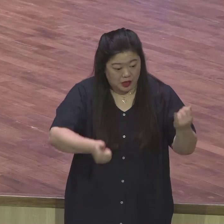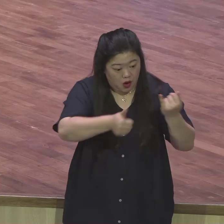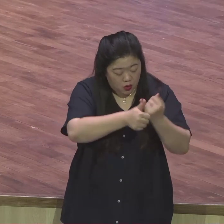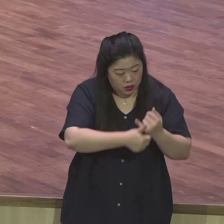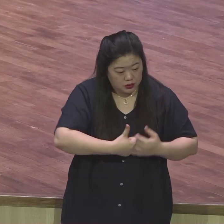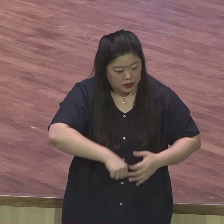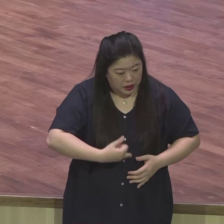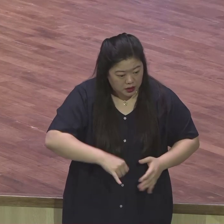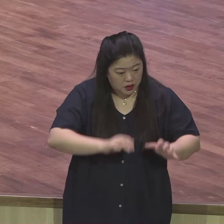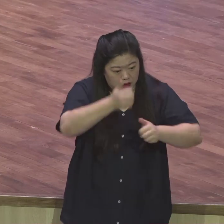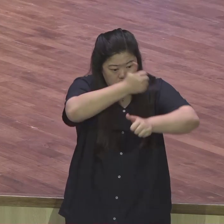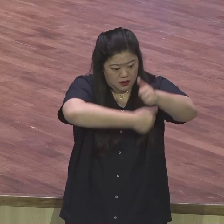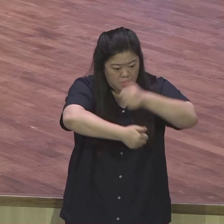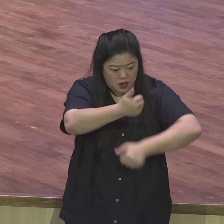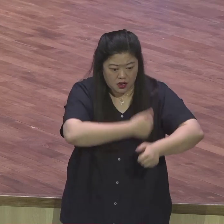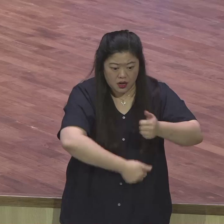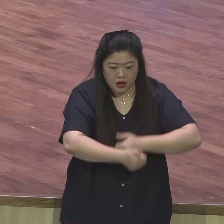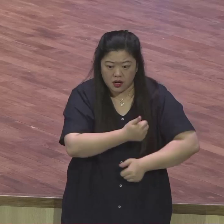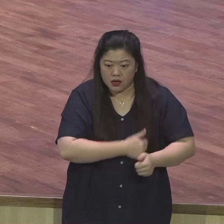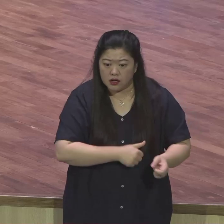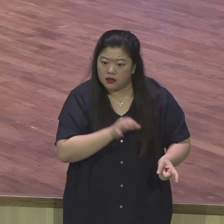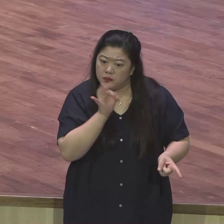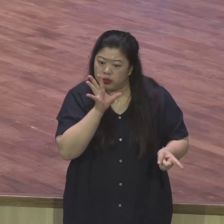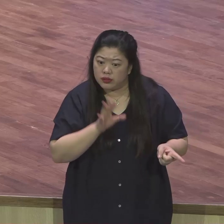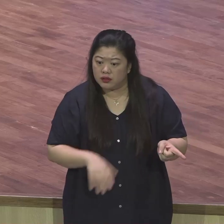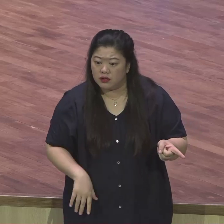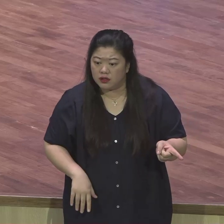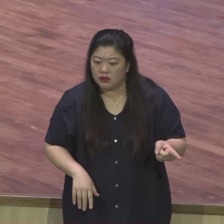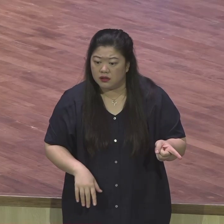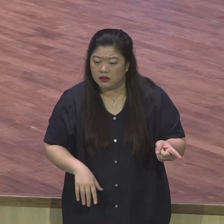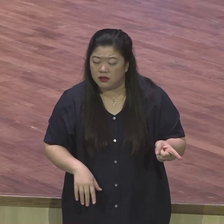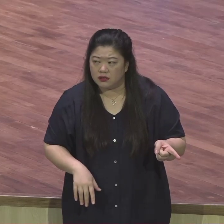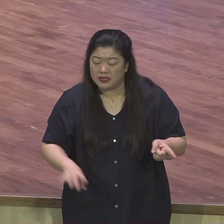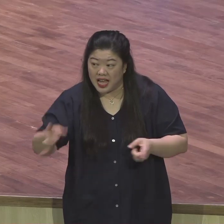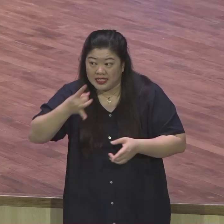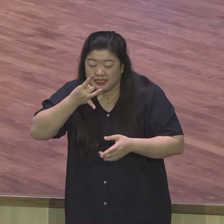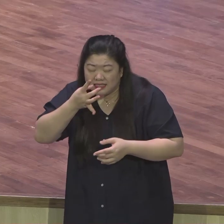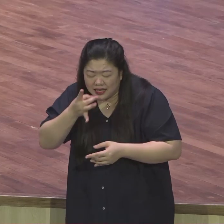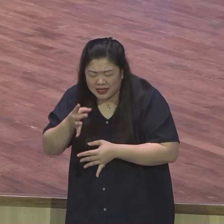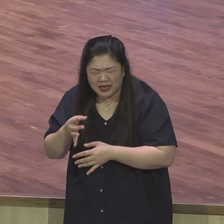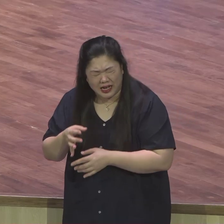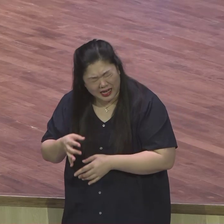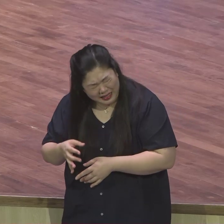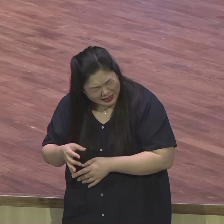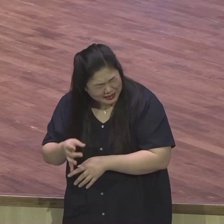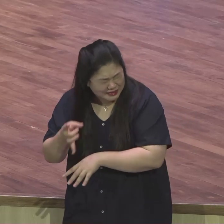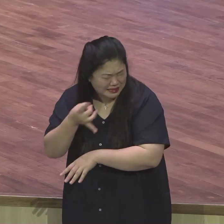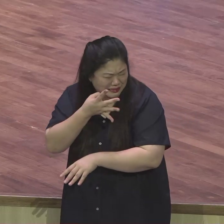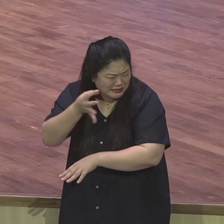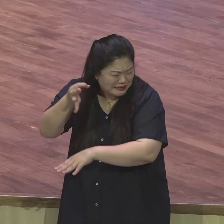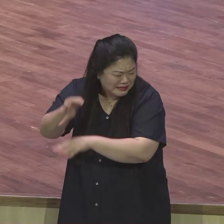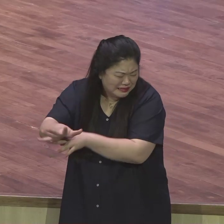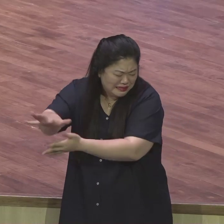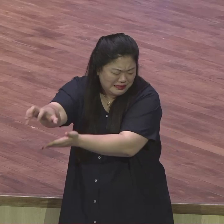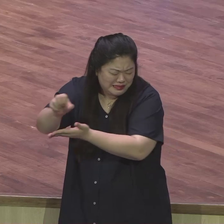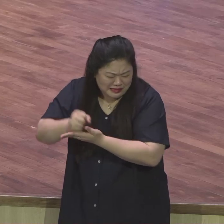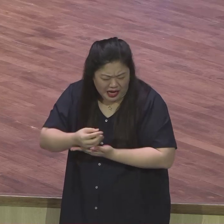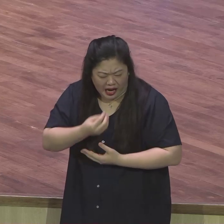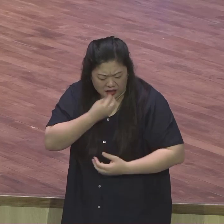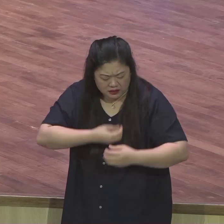야곱의 가정은 미래가 불투명한 거예요. 요셉은 그렇기 때문에 우선적으로